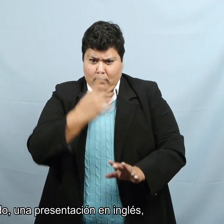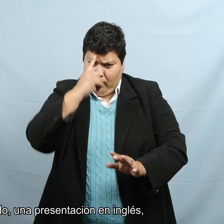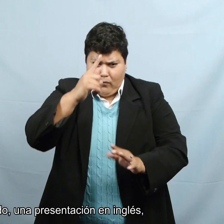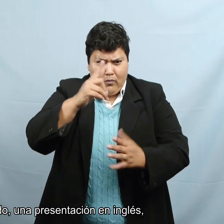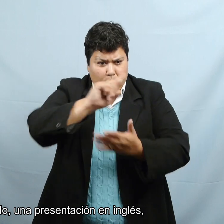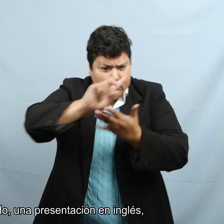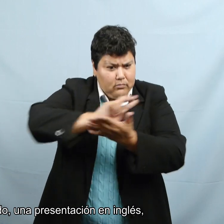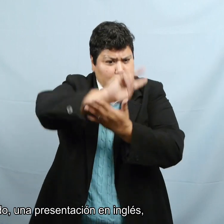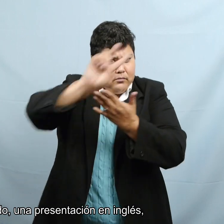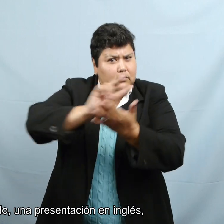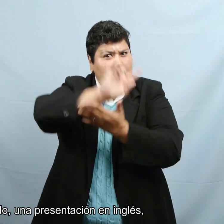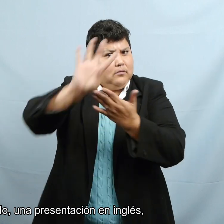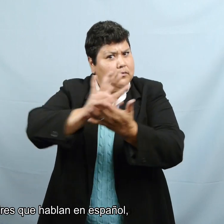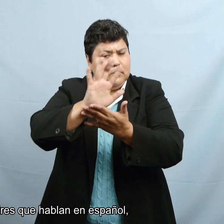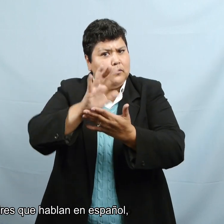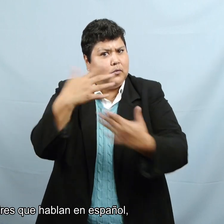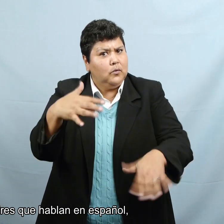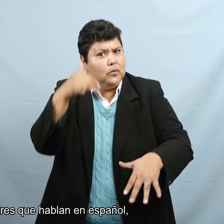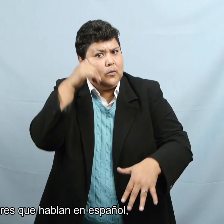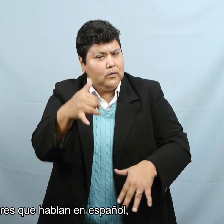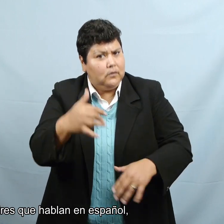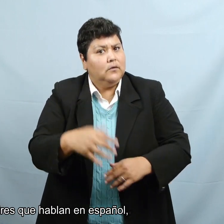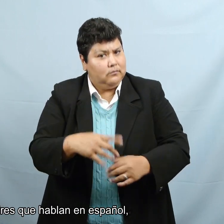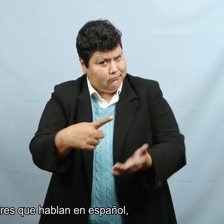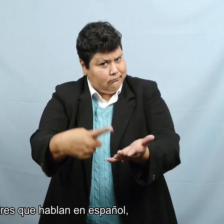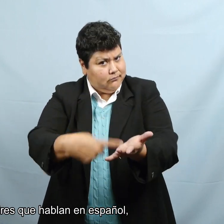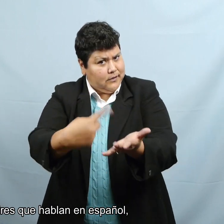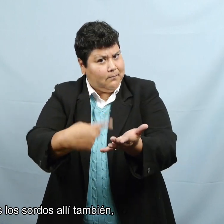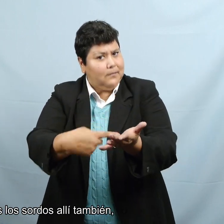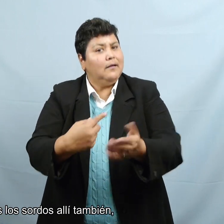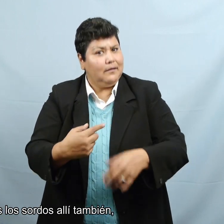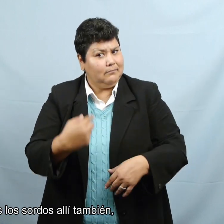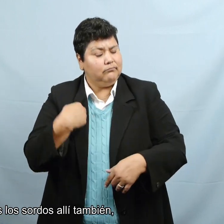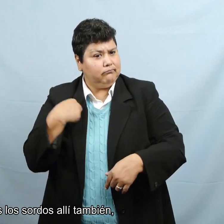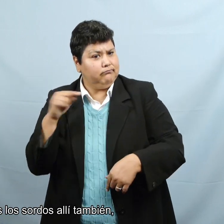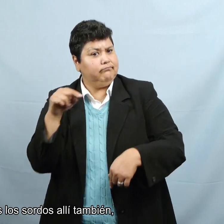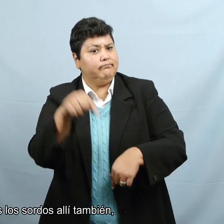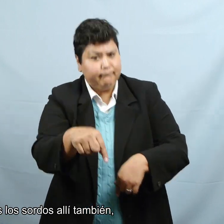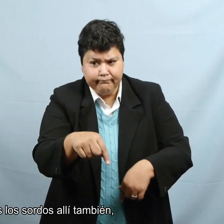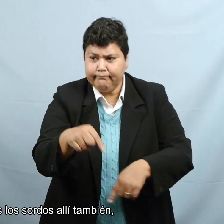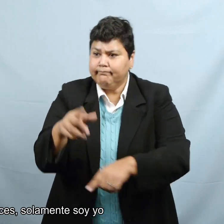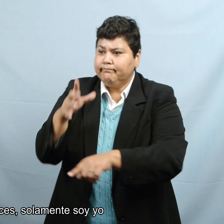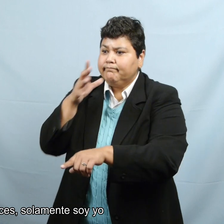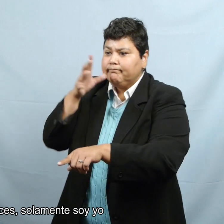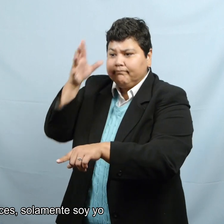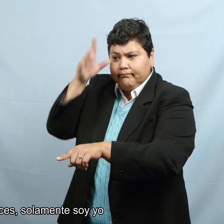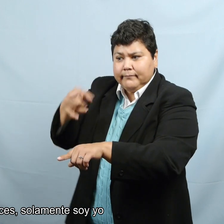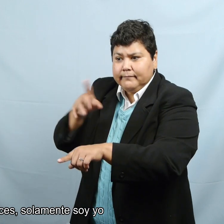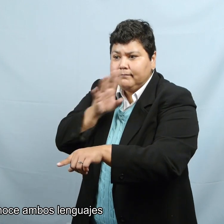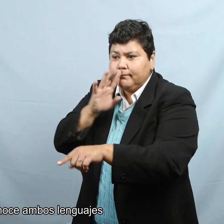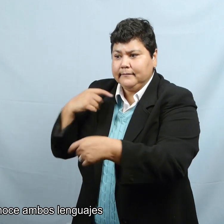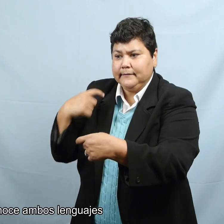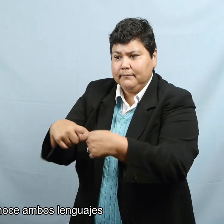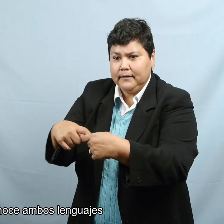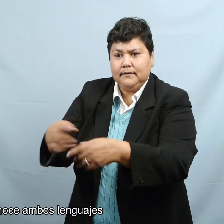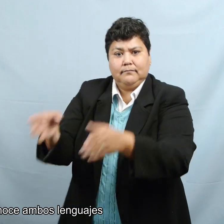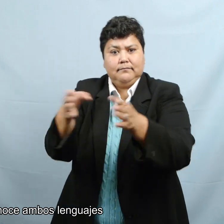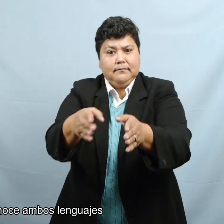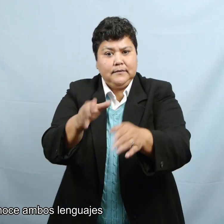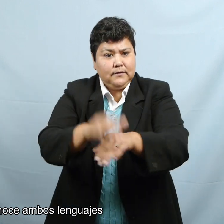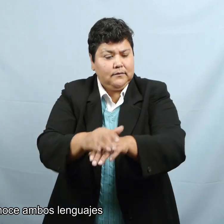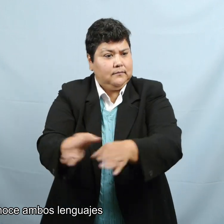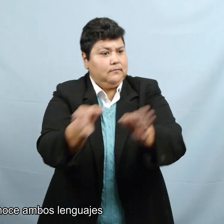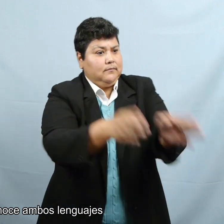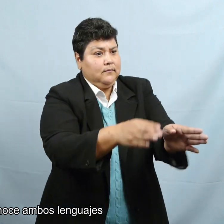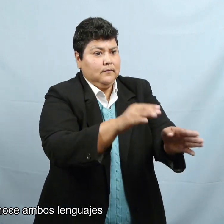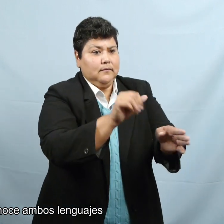una presentación en inglés, tenemos padres que hablan español y tenemos los sordos allí también. Y entonces solamente soy yo, que conoce